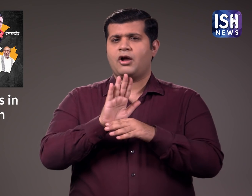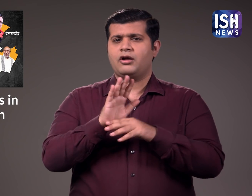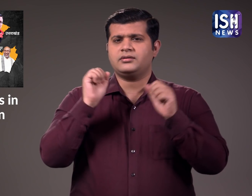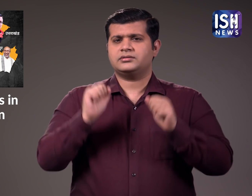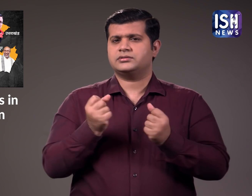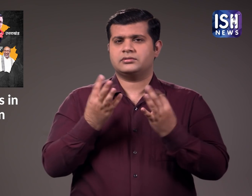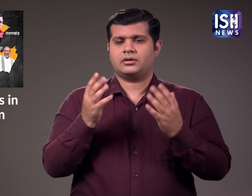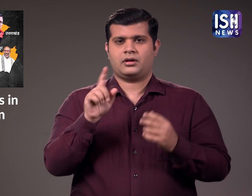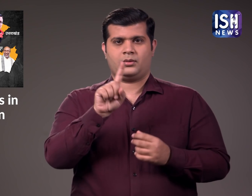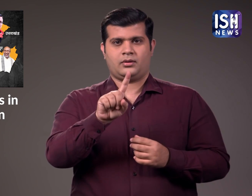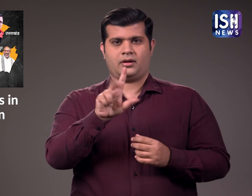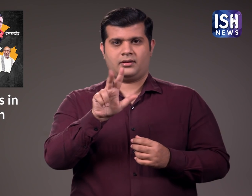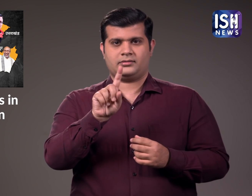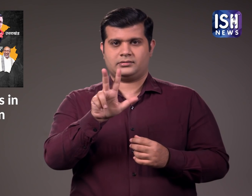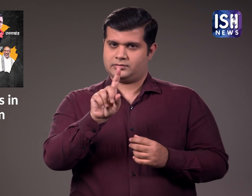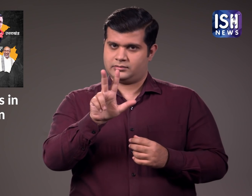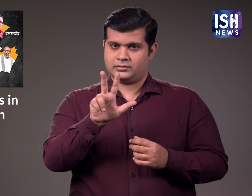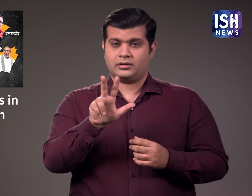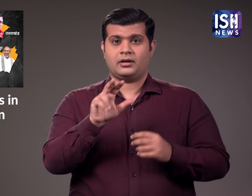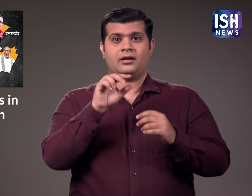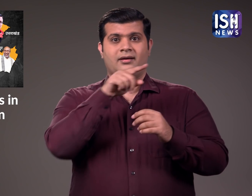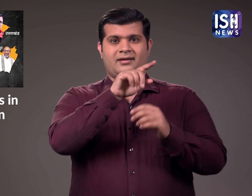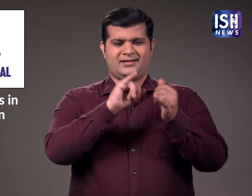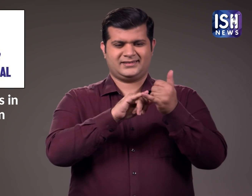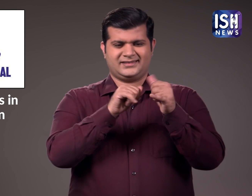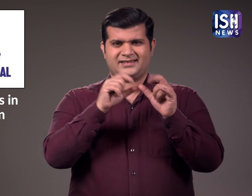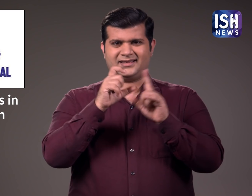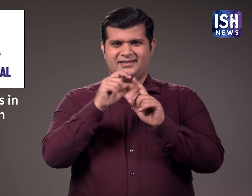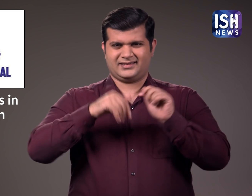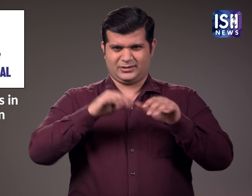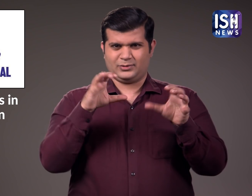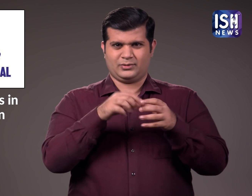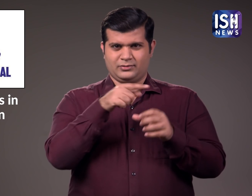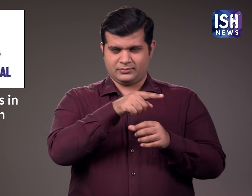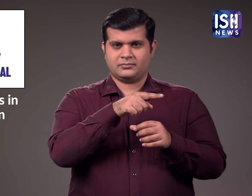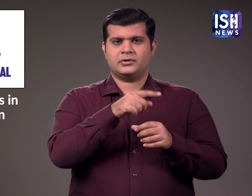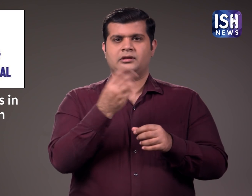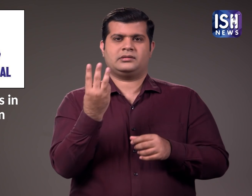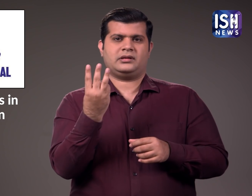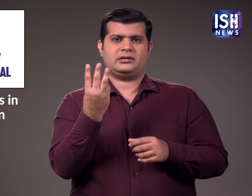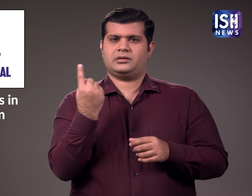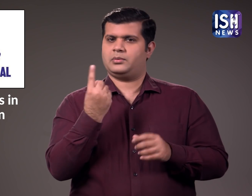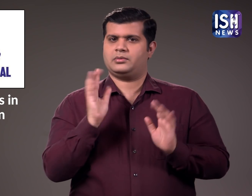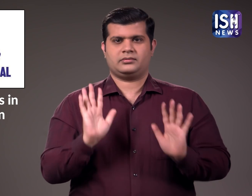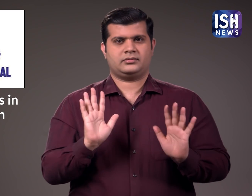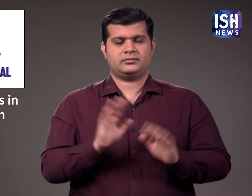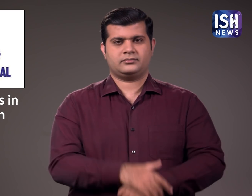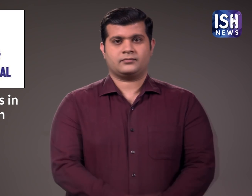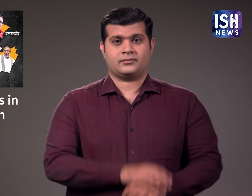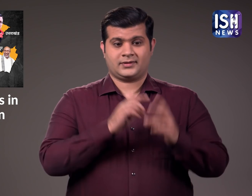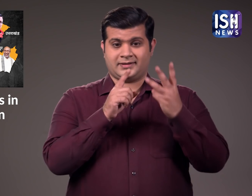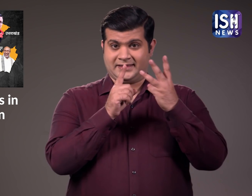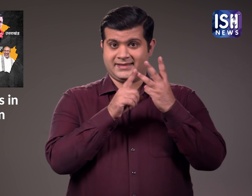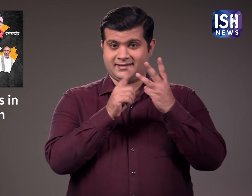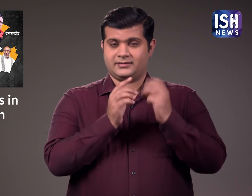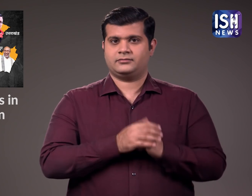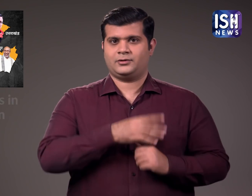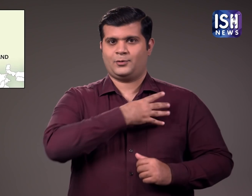कॉंग्रेस 18 सीटे हासिल करने में सफल रही जबकि शिरोमनी अकाली दल ने केवल 3 सीटे जीती उत्राखांड में